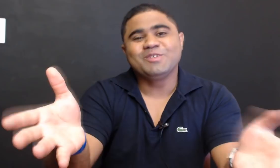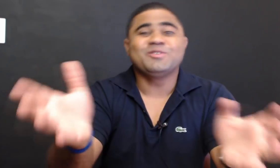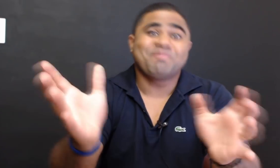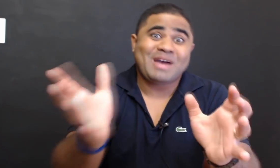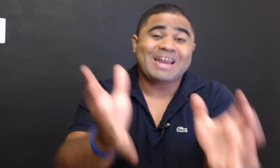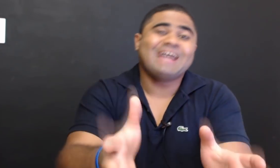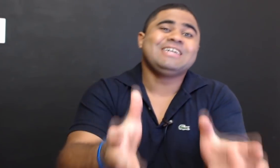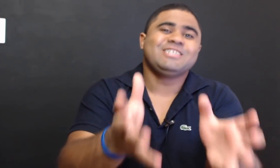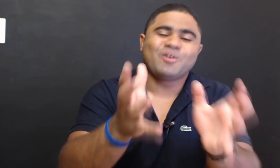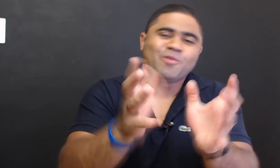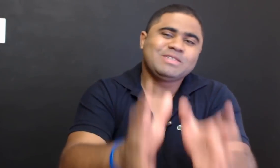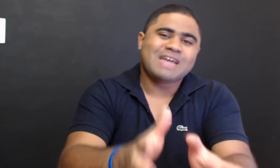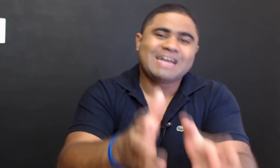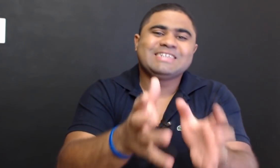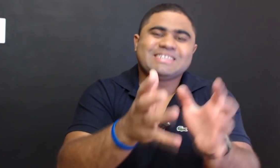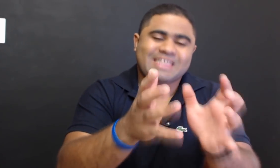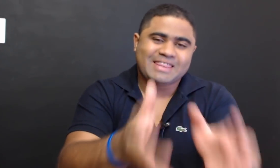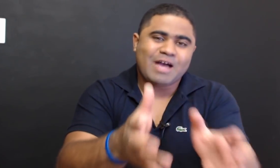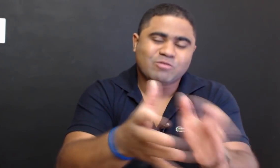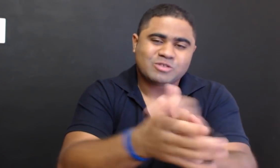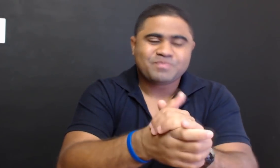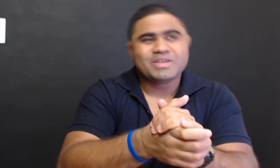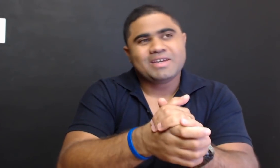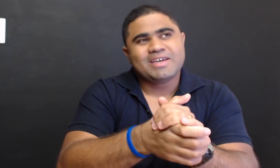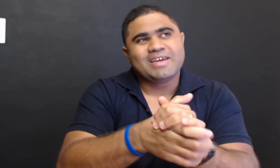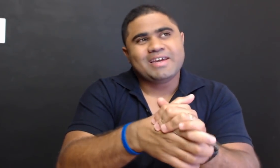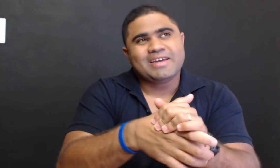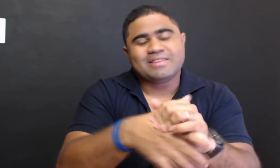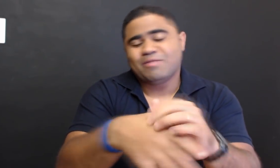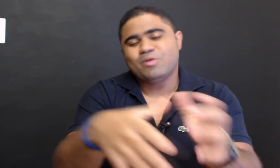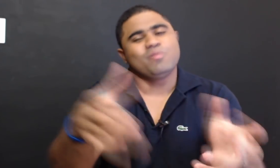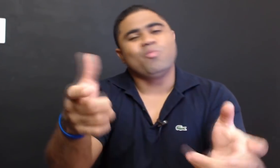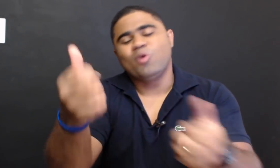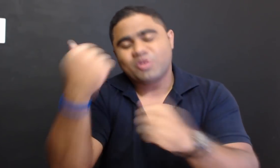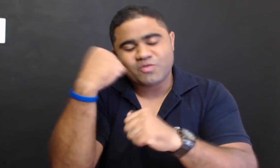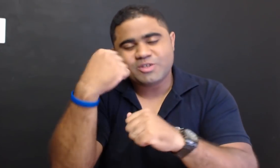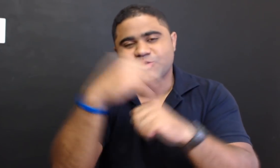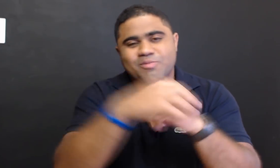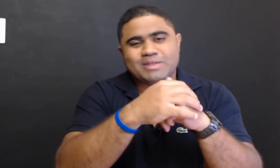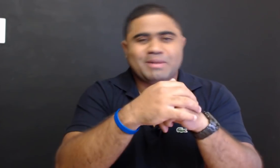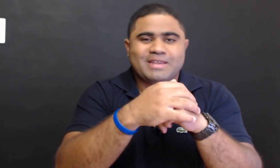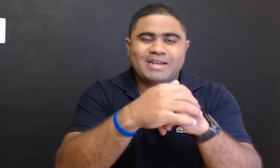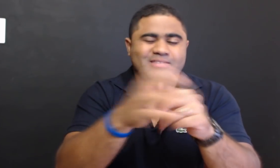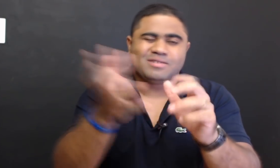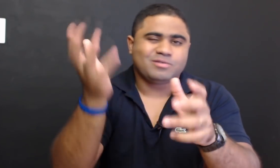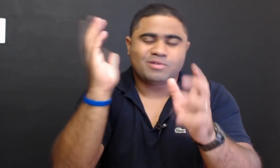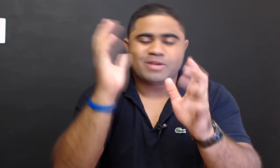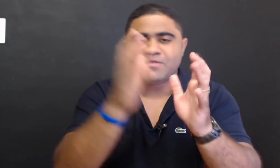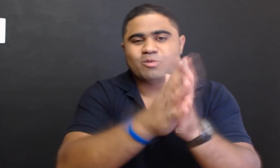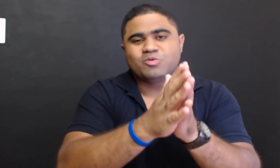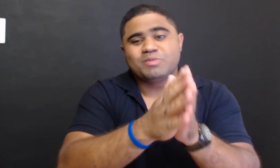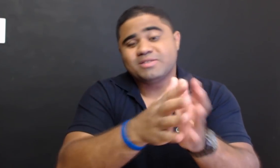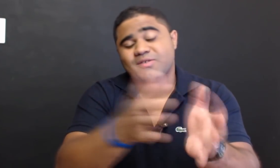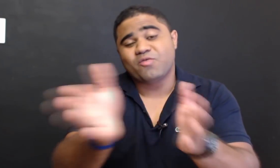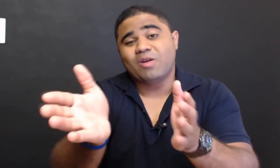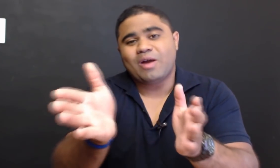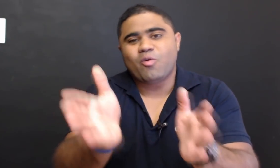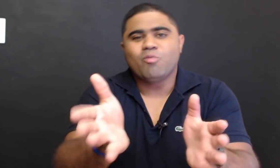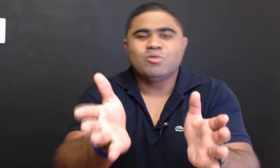vídeo, parar de economizar centavos. Teve um outro vídeo, mais para trás, que eu gravei há alguns meses, que eu falo lá, como